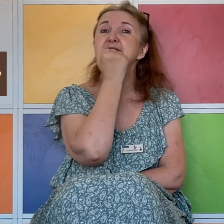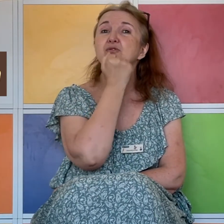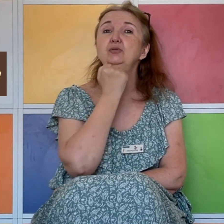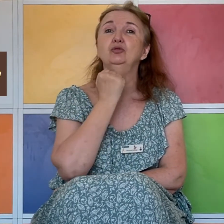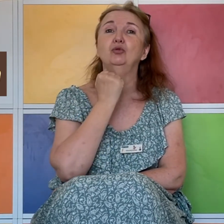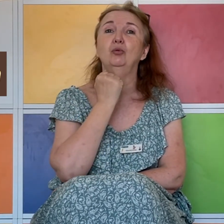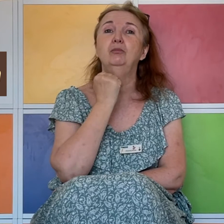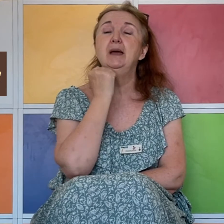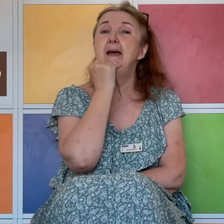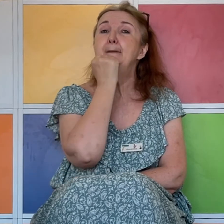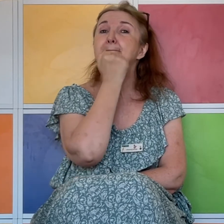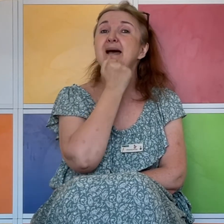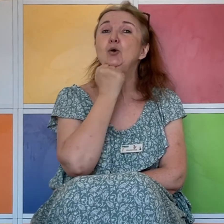sur le menton. Marron.